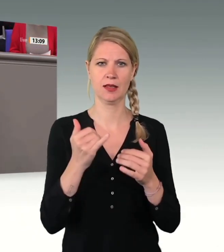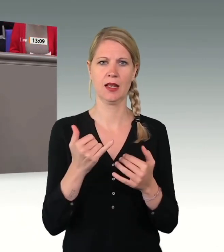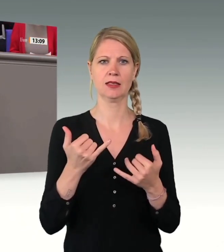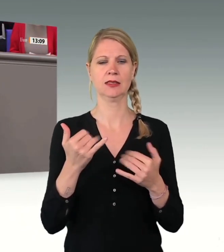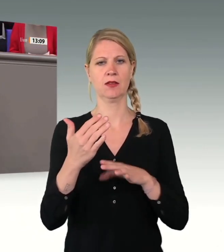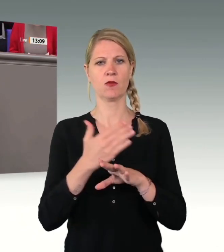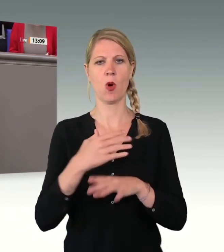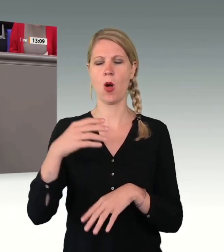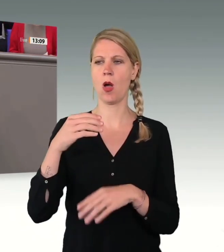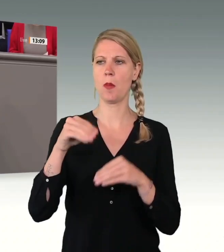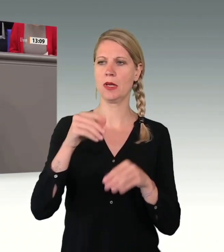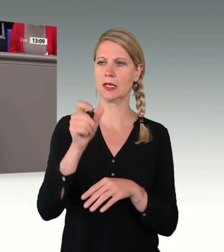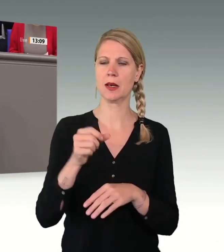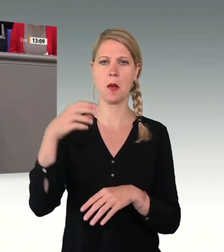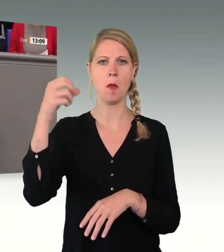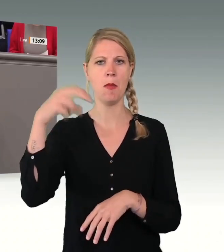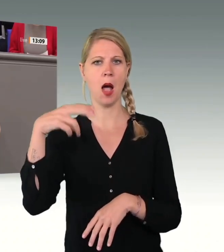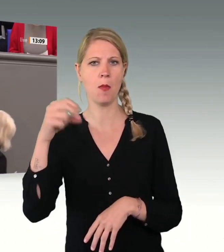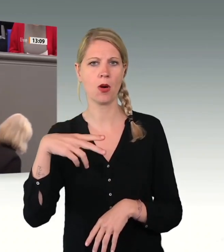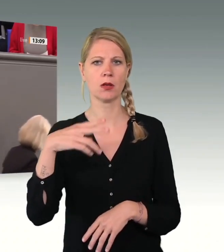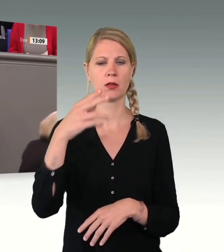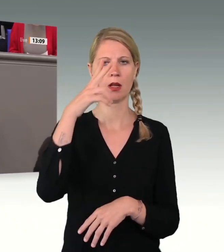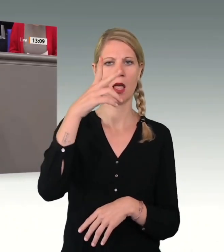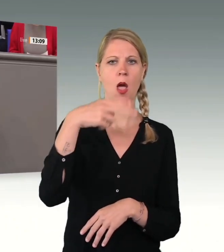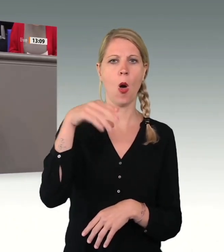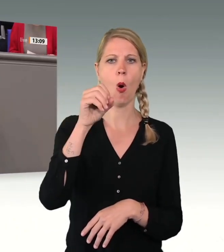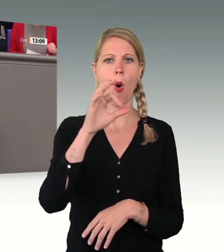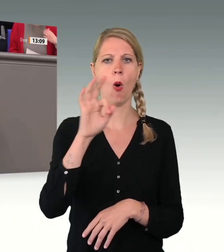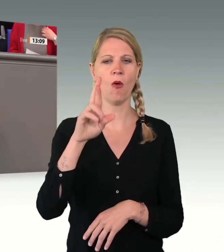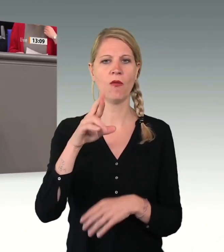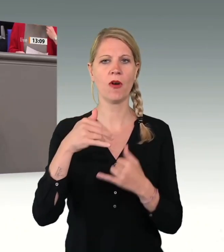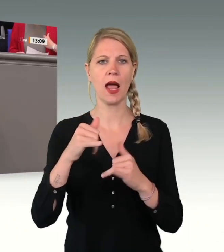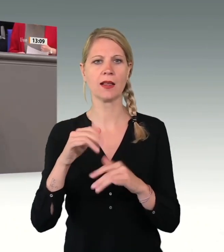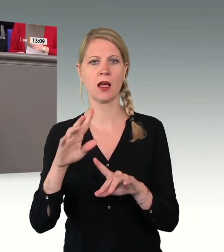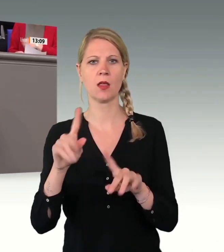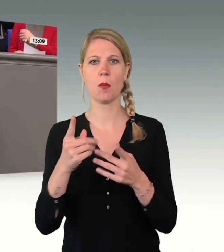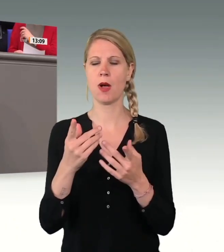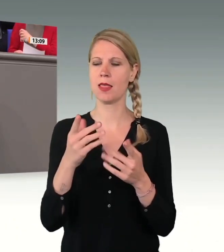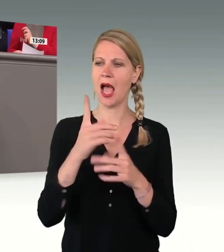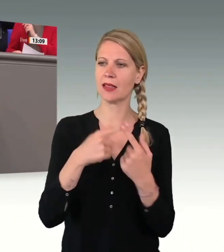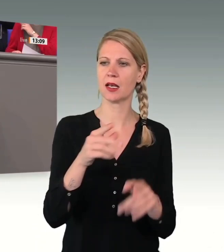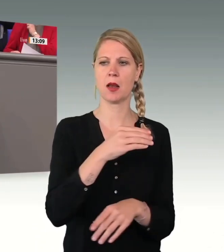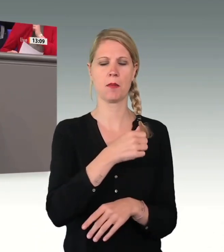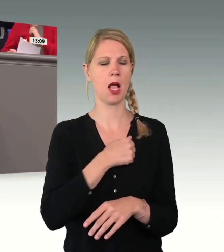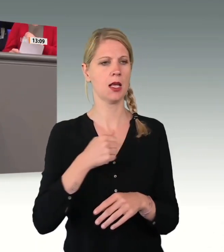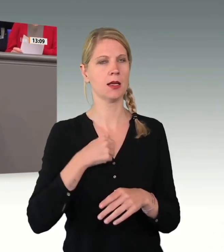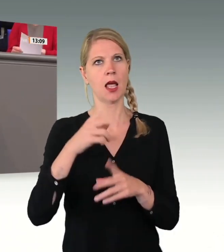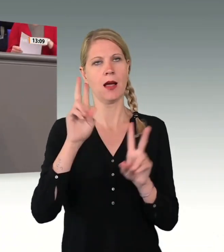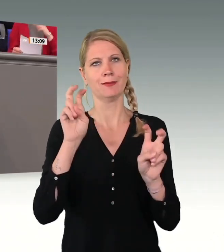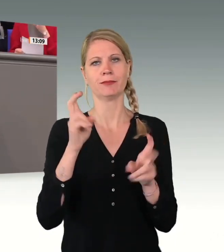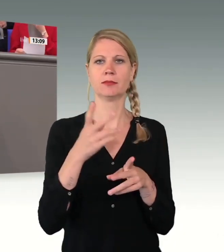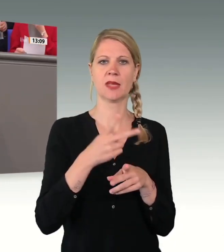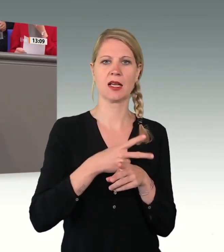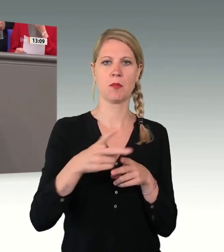Militärexperten dafür sorgen, dass Deutschland schwere Waffen in die Ukraine liefert, sollten Sie angesichts der